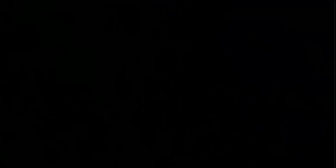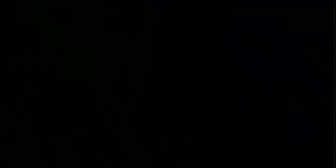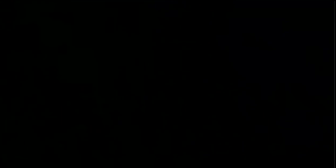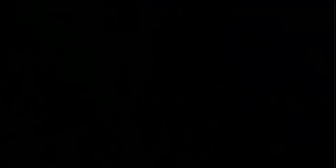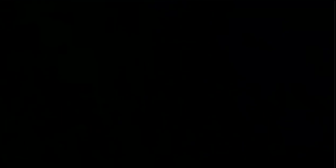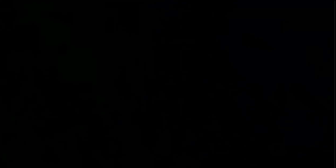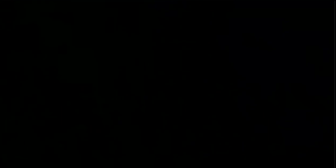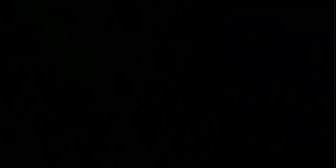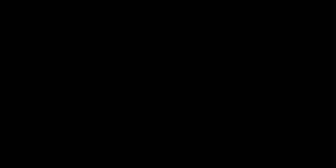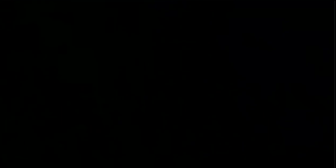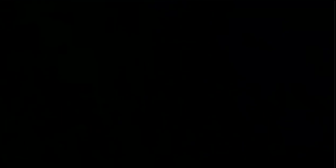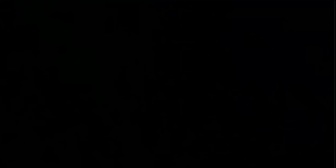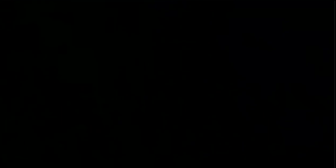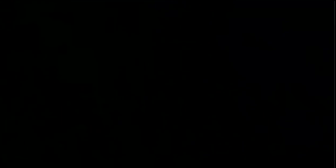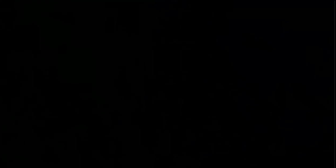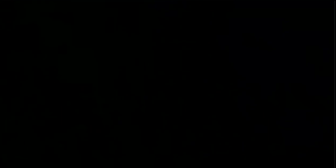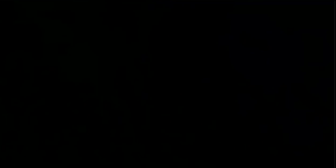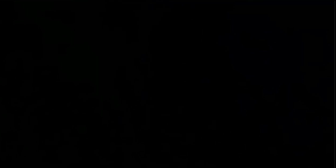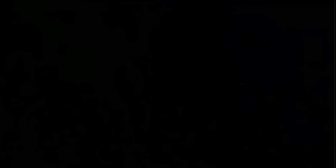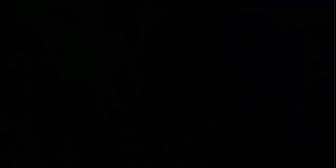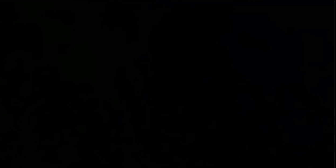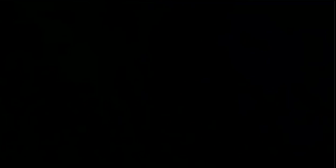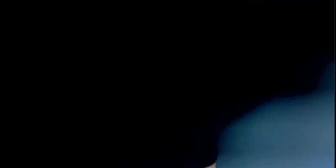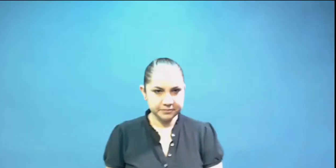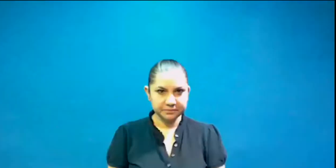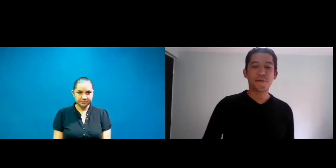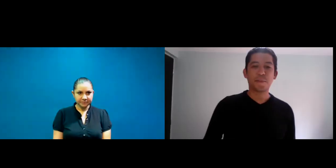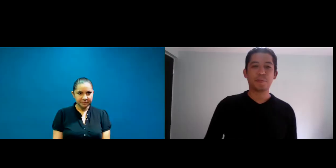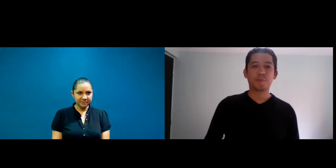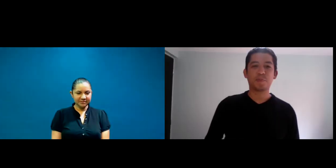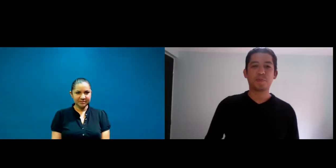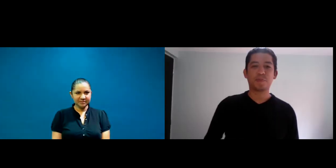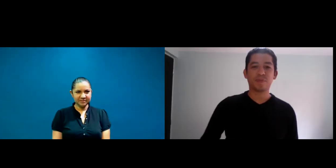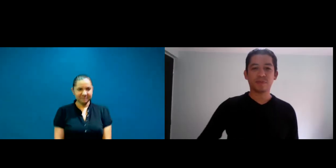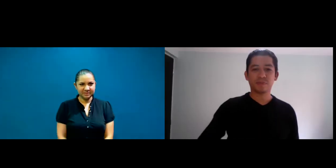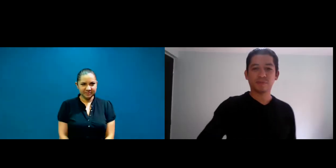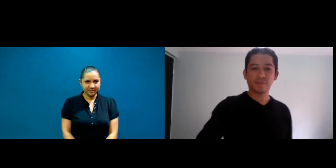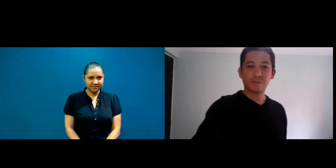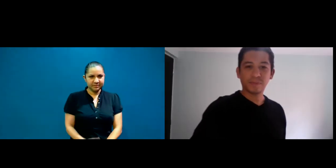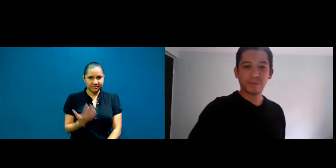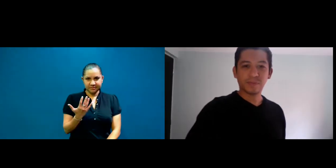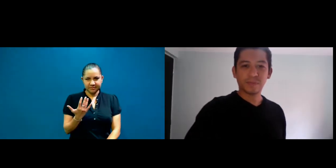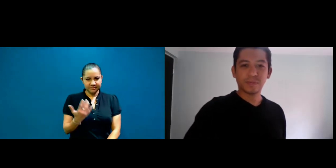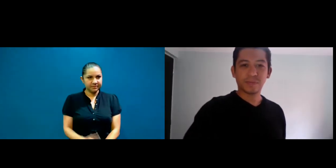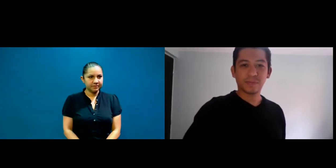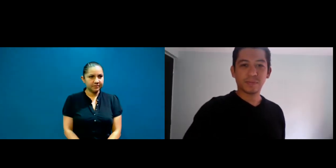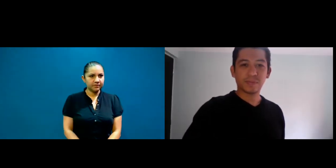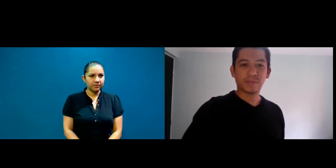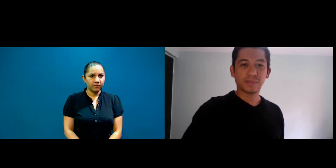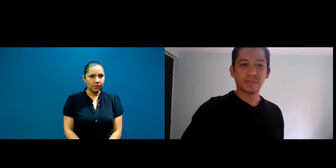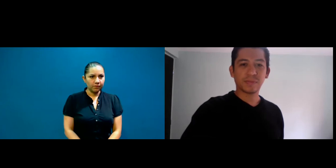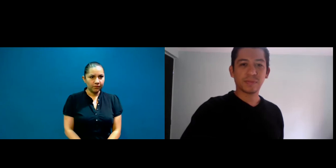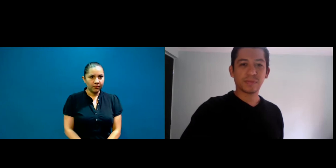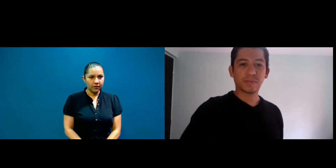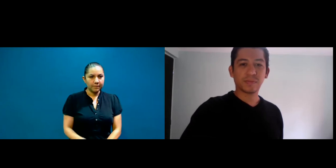Y lo hacemos en, añadir destacado, ¿verdad? Ahí está. Nada más préndenos tu micrófono, Erick, para que te podamos